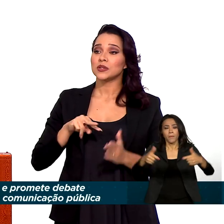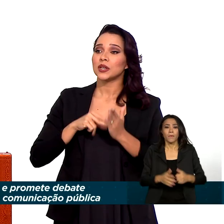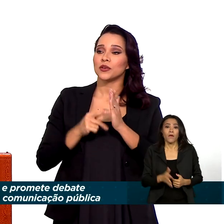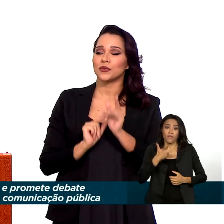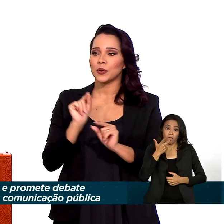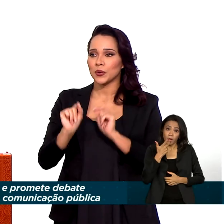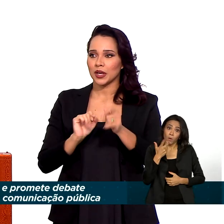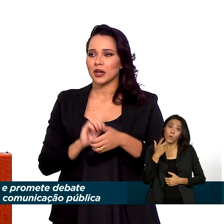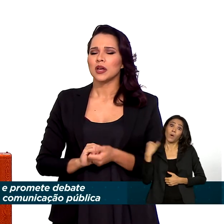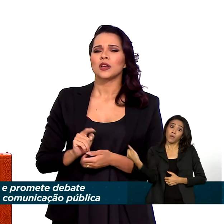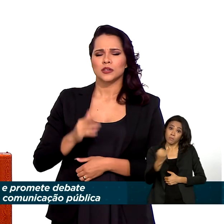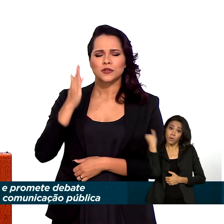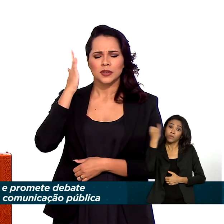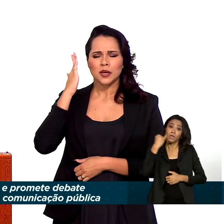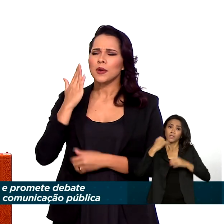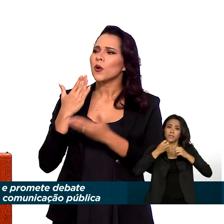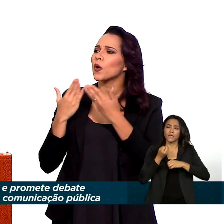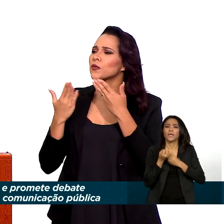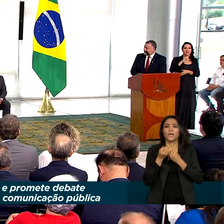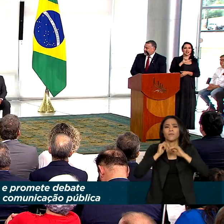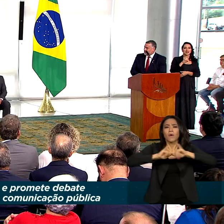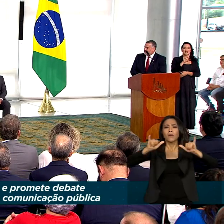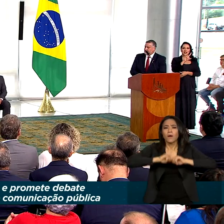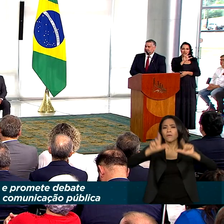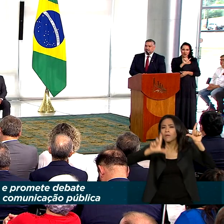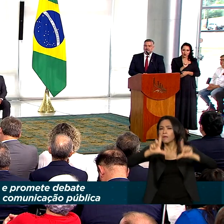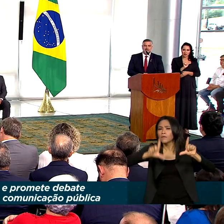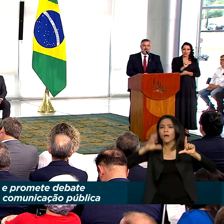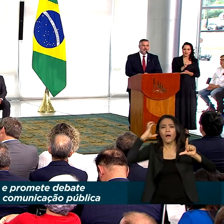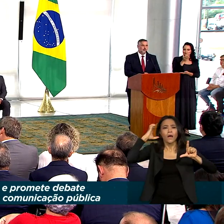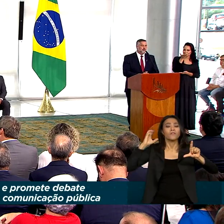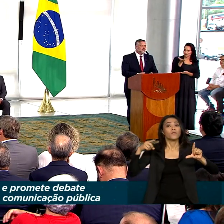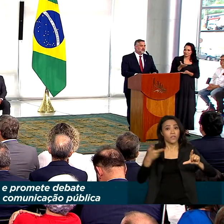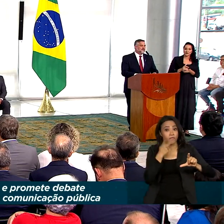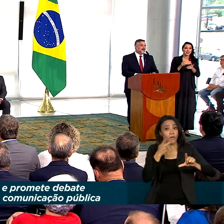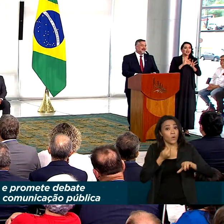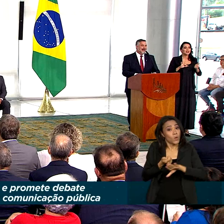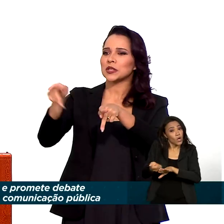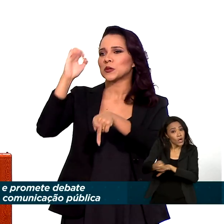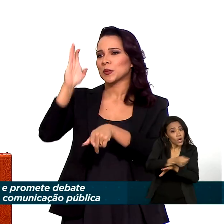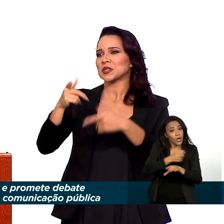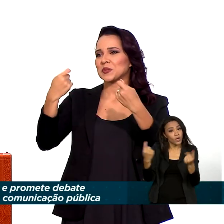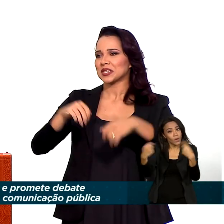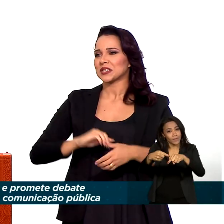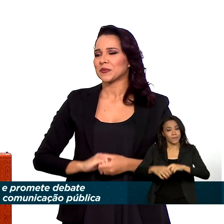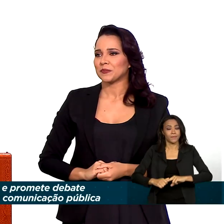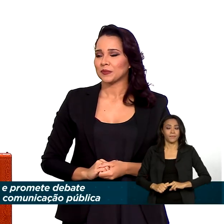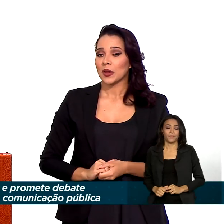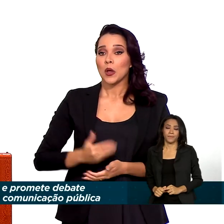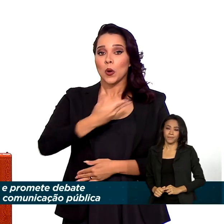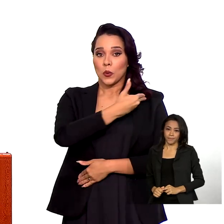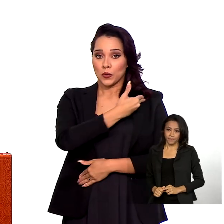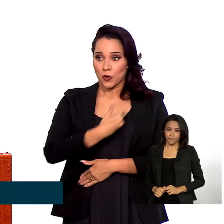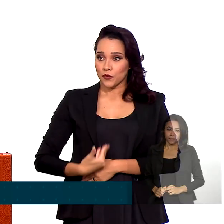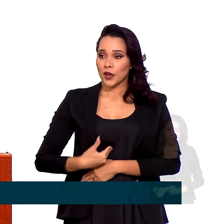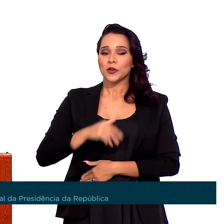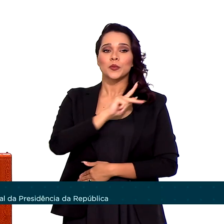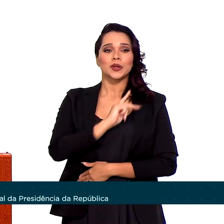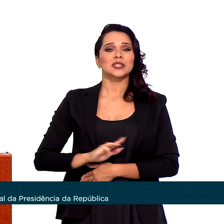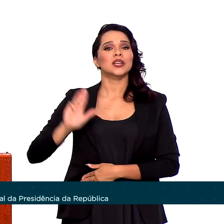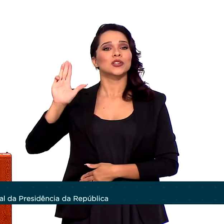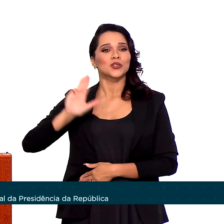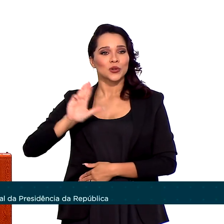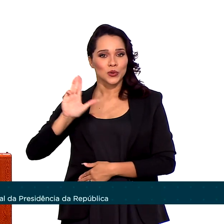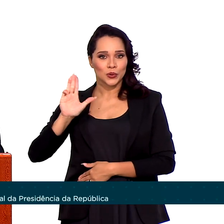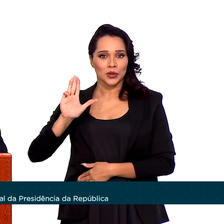o papel da imprensa e se comprometeu com o combate às fake news. No governo do presidente Lula, não